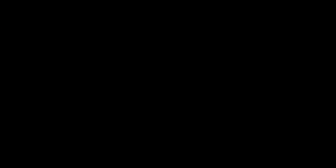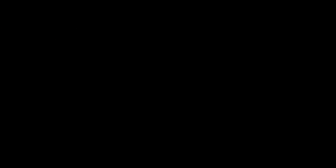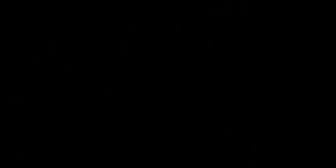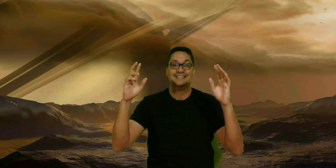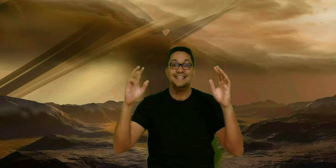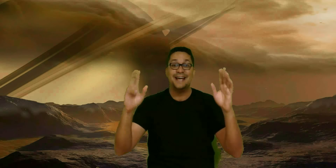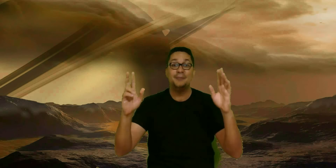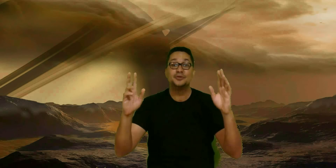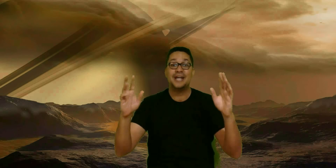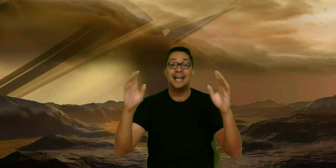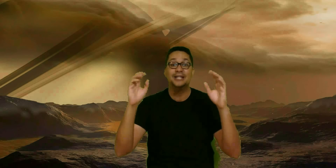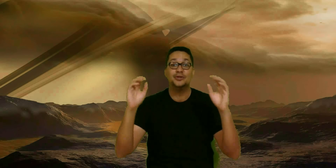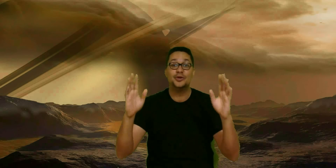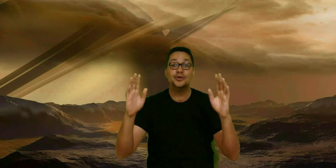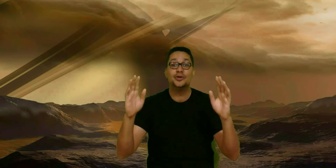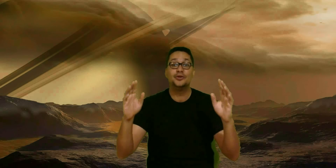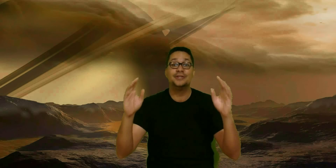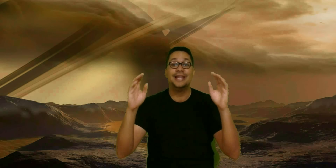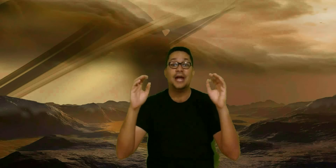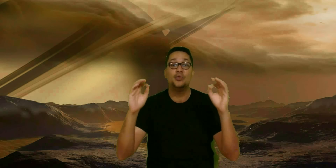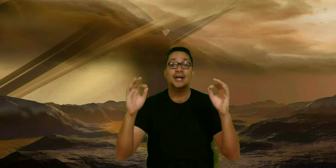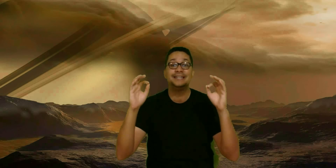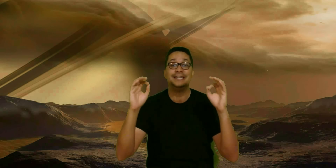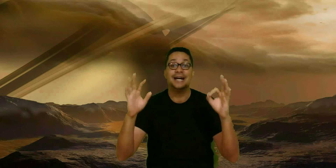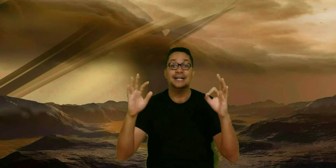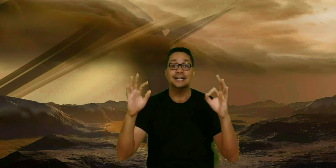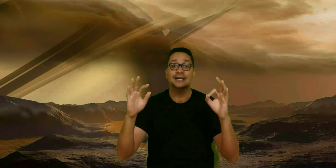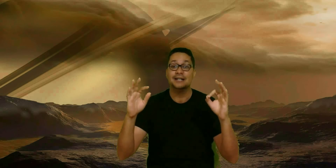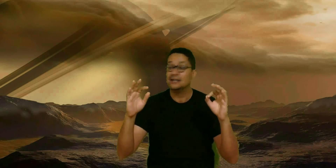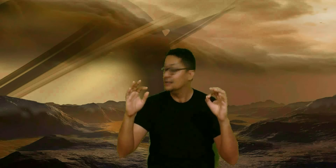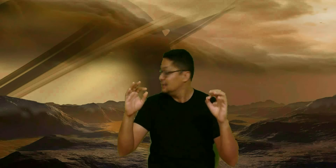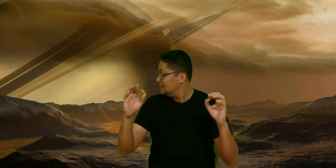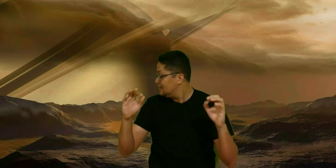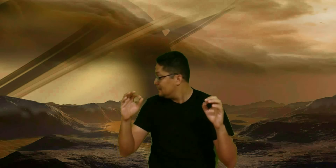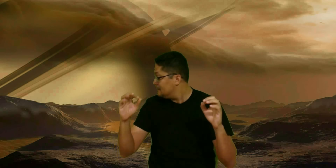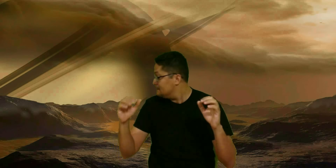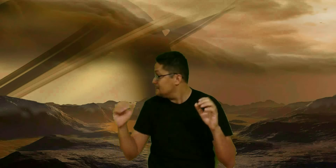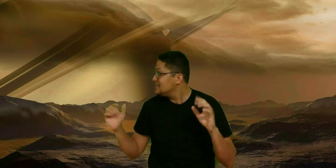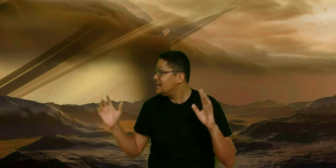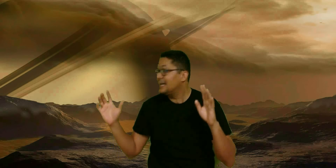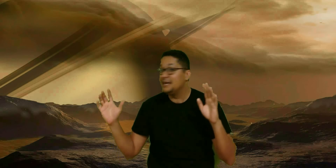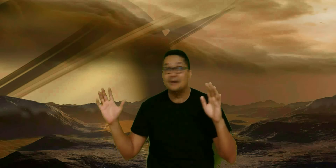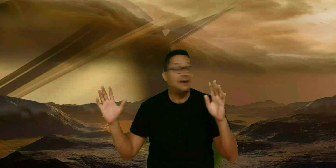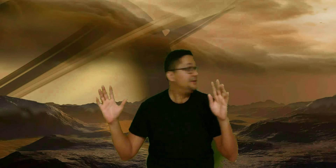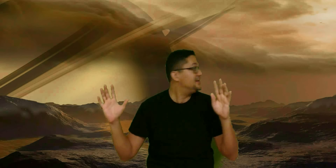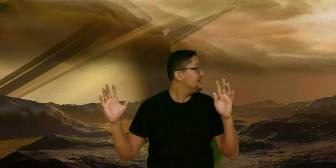Llegamos al entorno de la luna Titán. Mira qué maravilla.